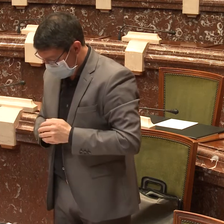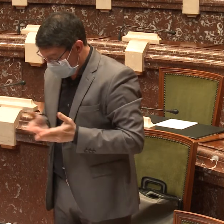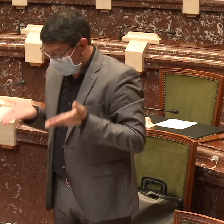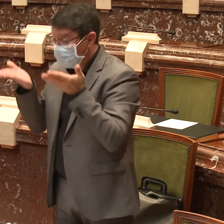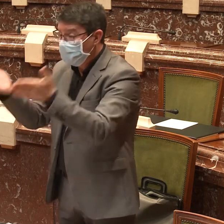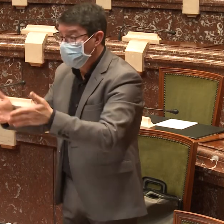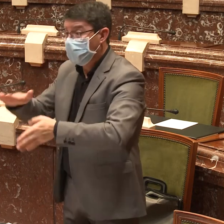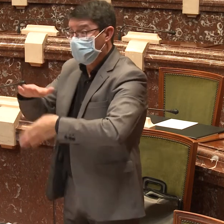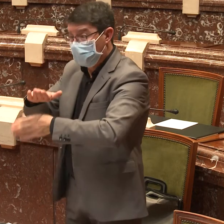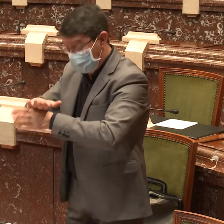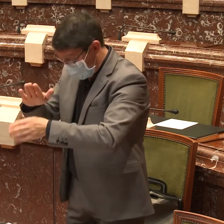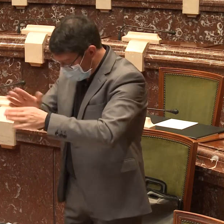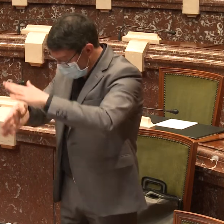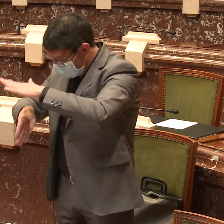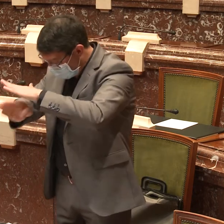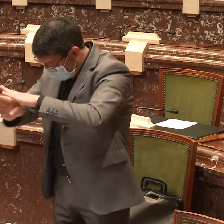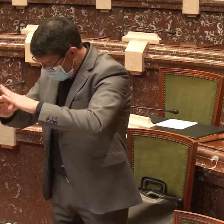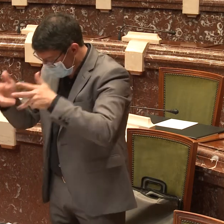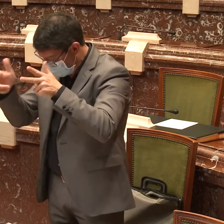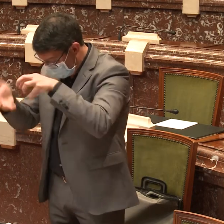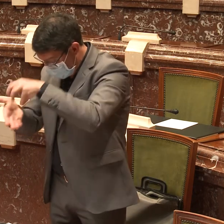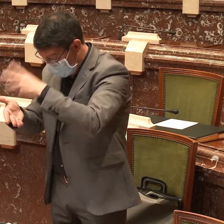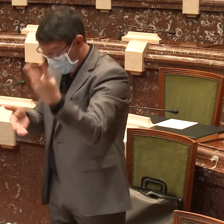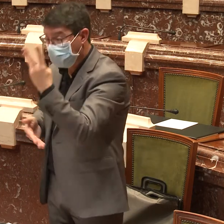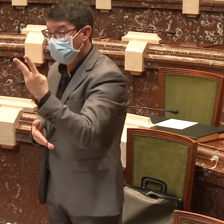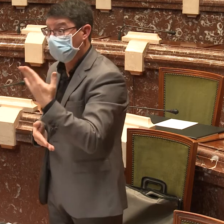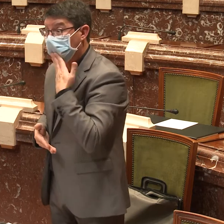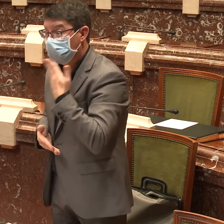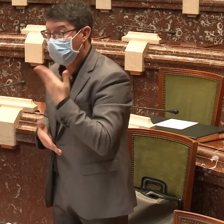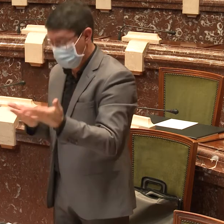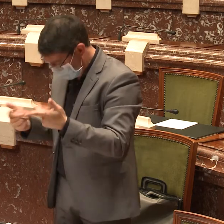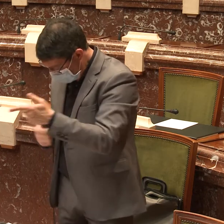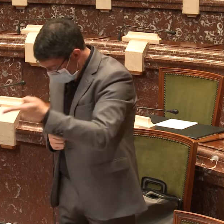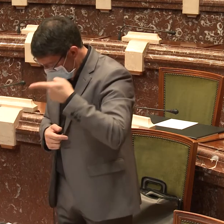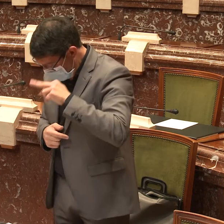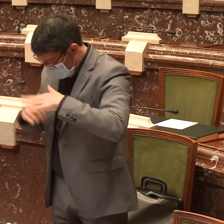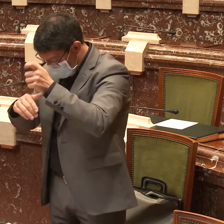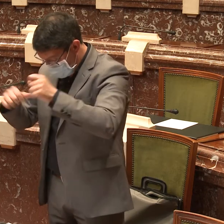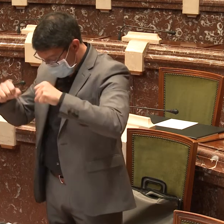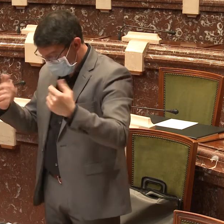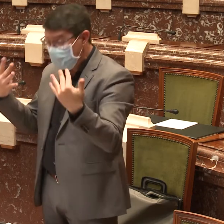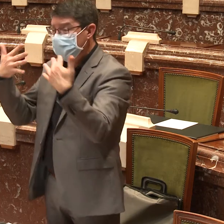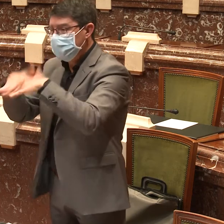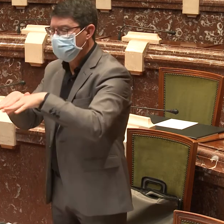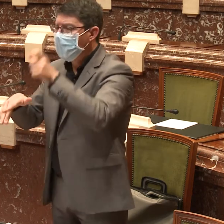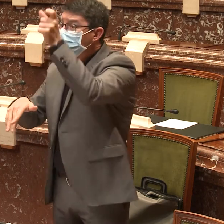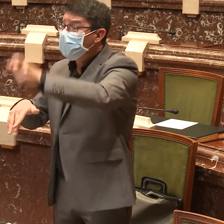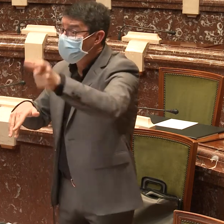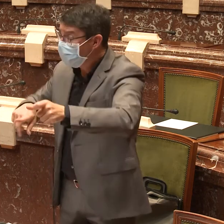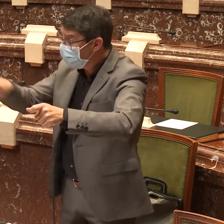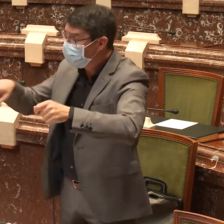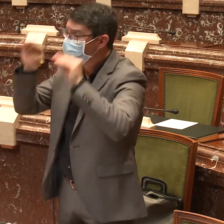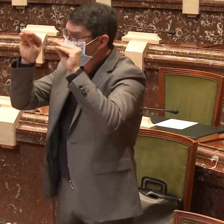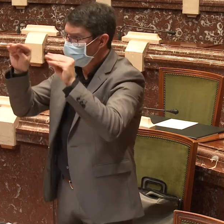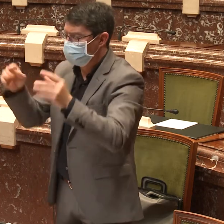atender a las necesidades y características del colectivo de personas sordas. Ayudas para la creación y mantenimiento de residencias de